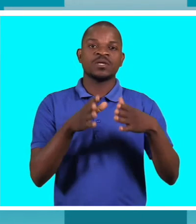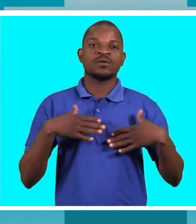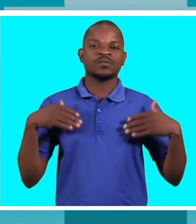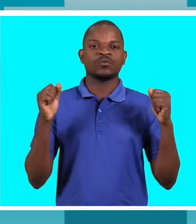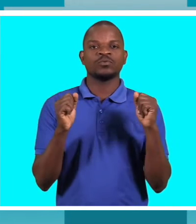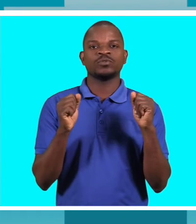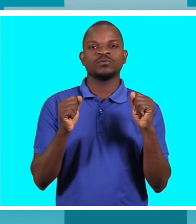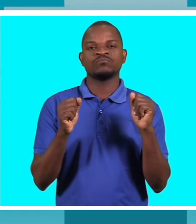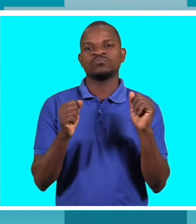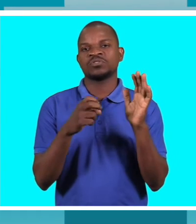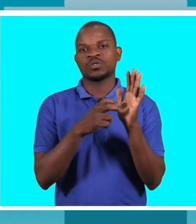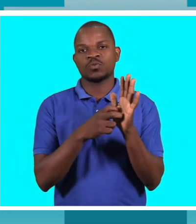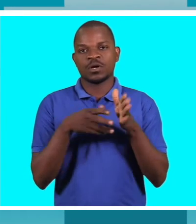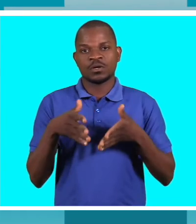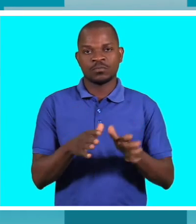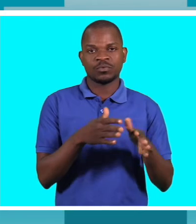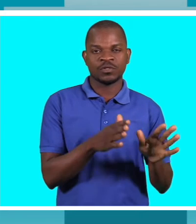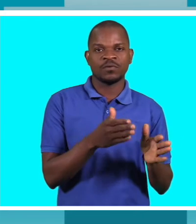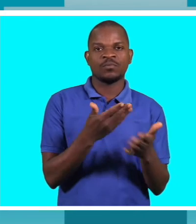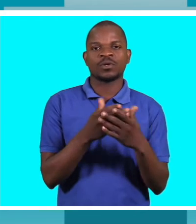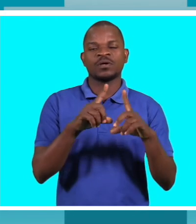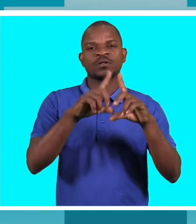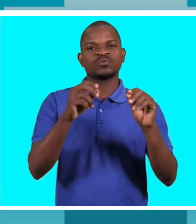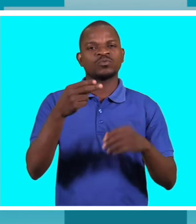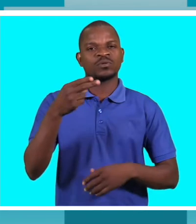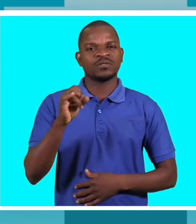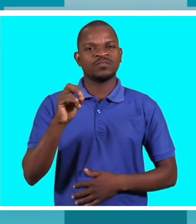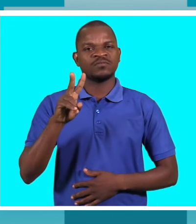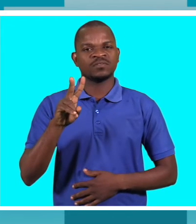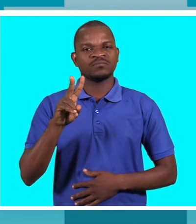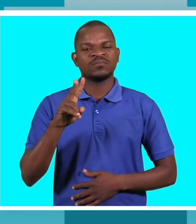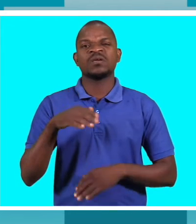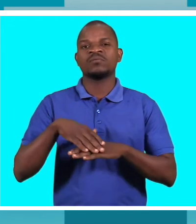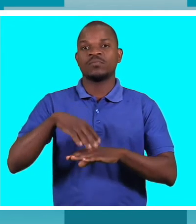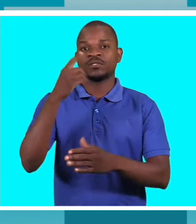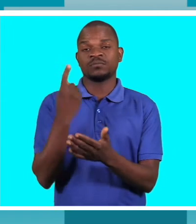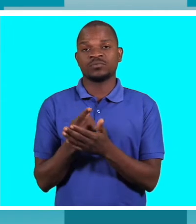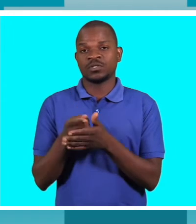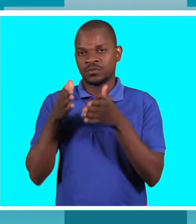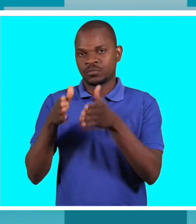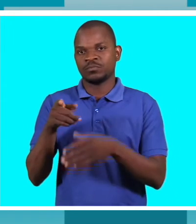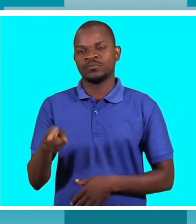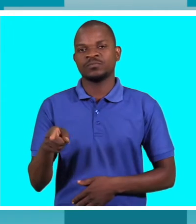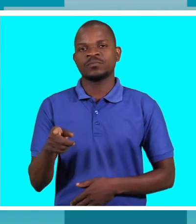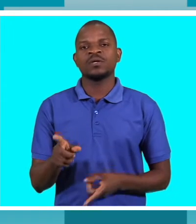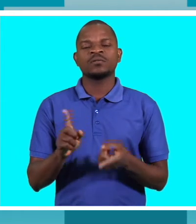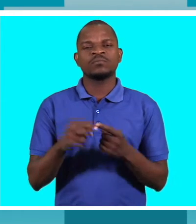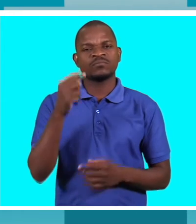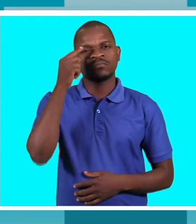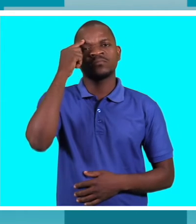reprodutiva, onde a questão do HIV e SIDA é um elemento extremamente importante. Lembrar que, ao longo dos últimos